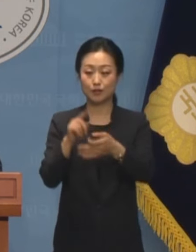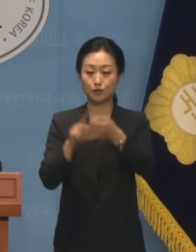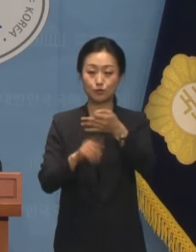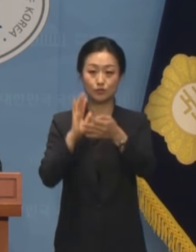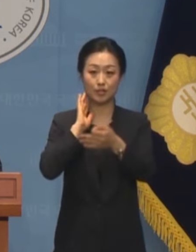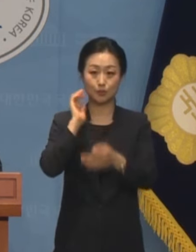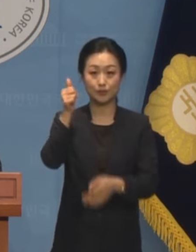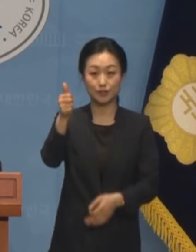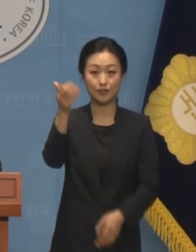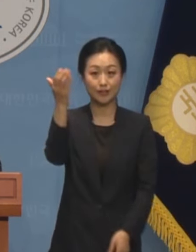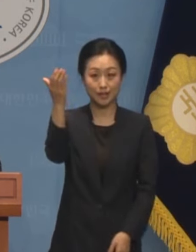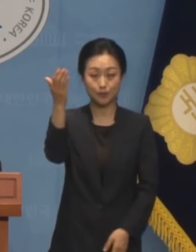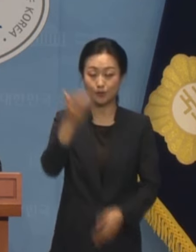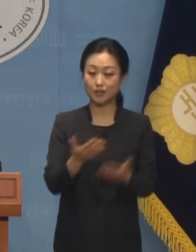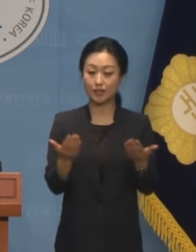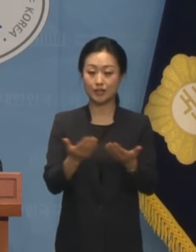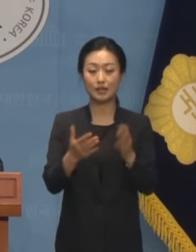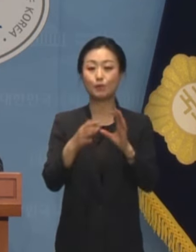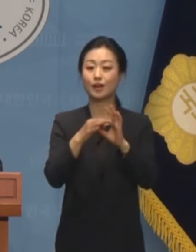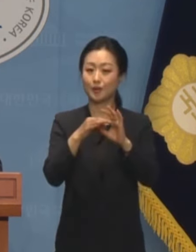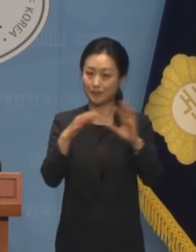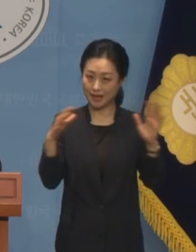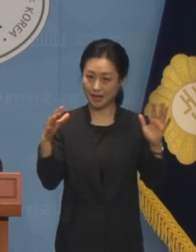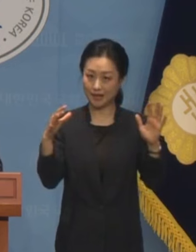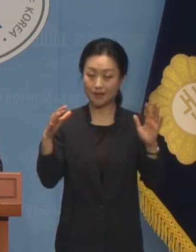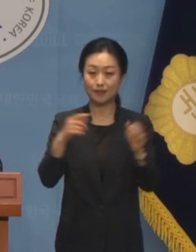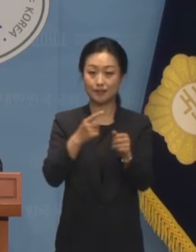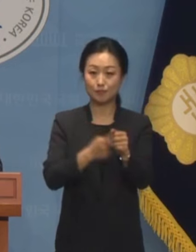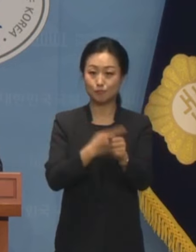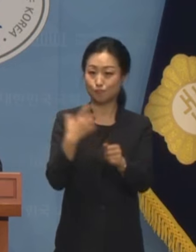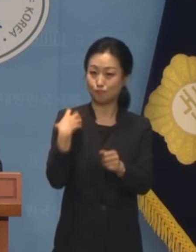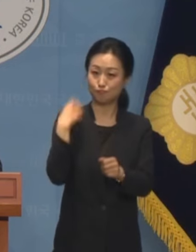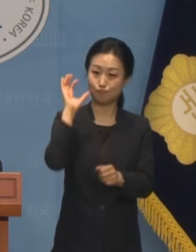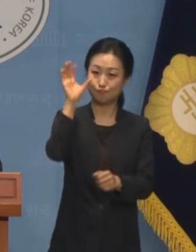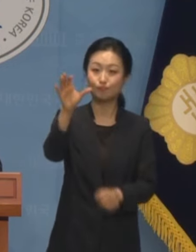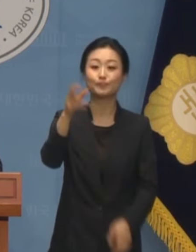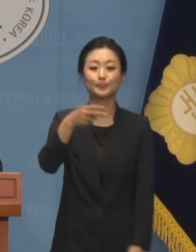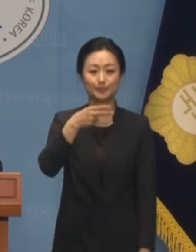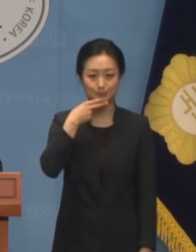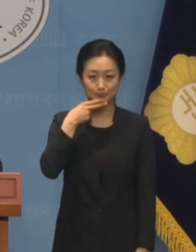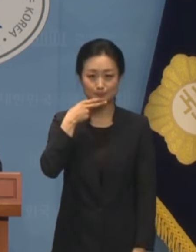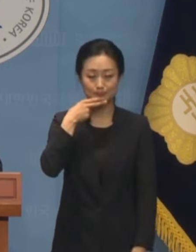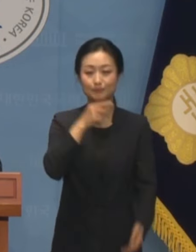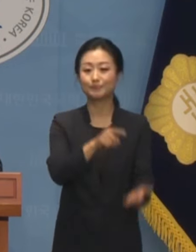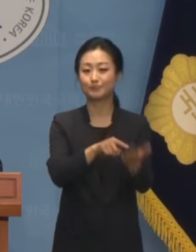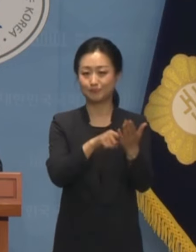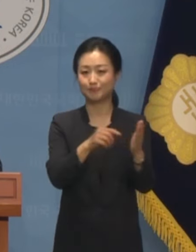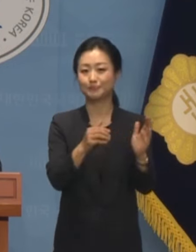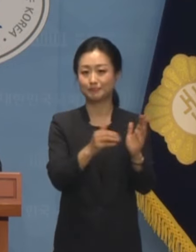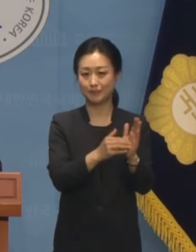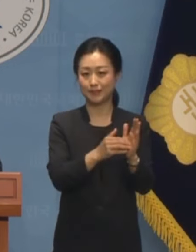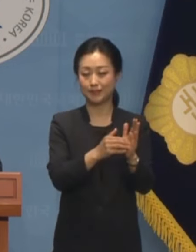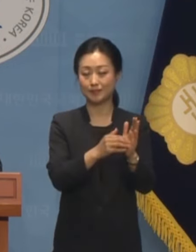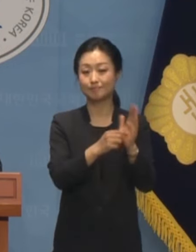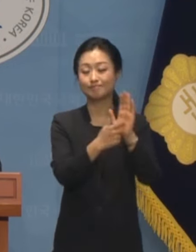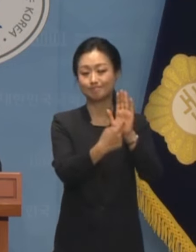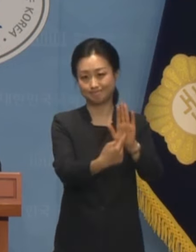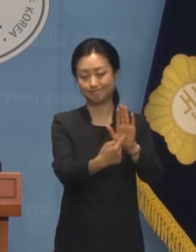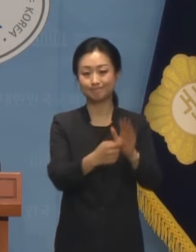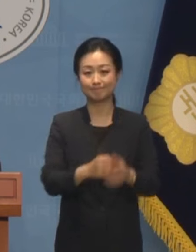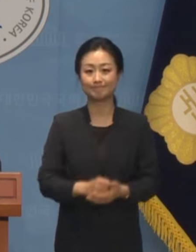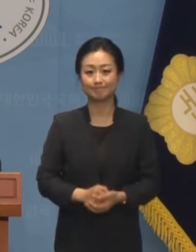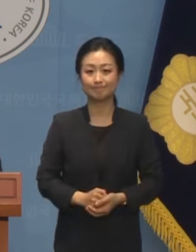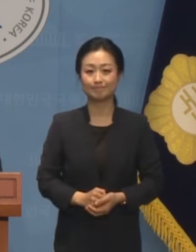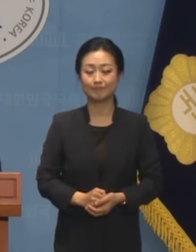대통령에게도 직무 관련성이 없어서 책임을 물을 수 없다라고 결론을 내렸다고 합니다.